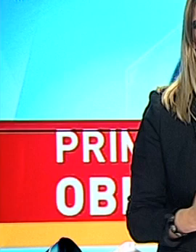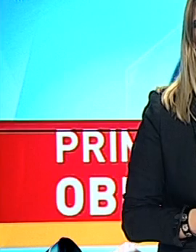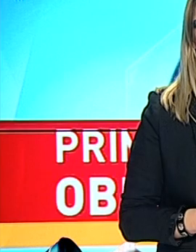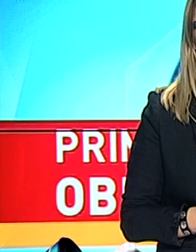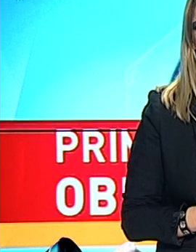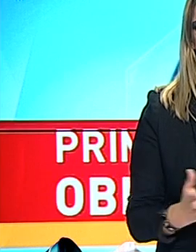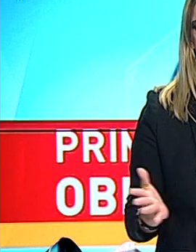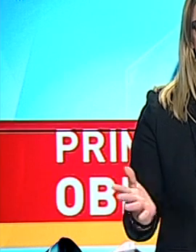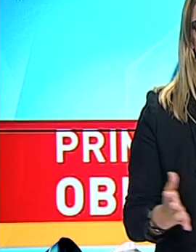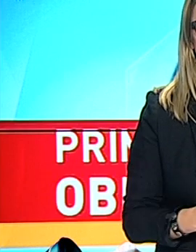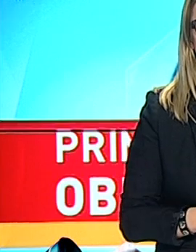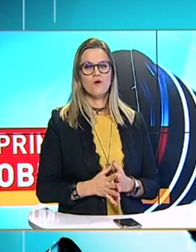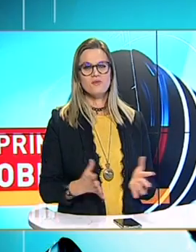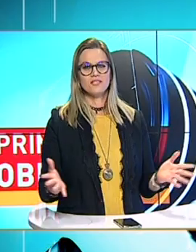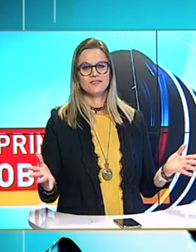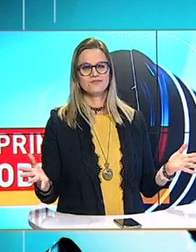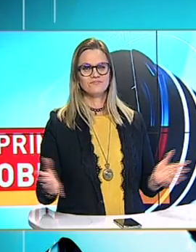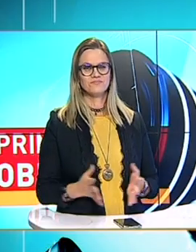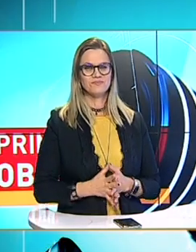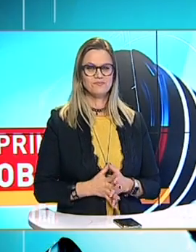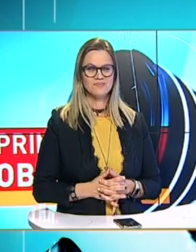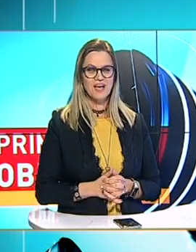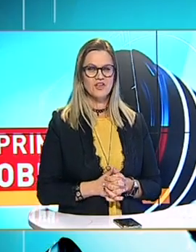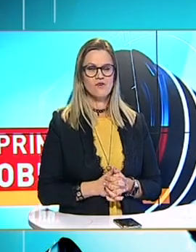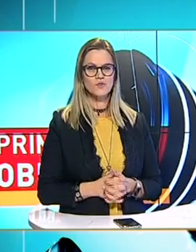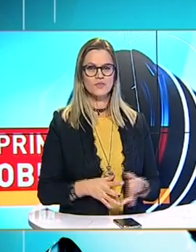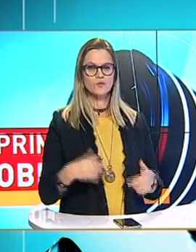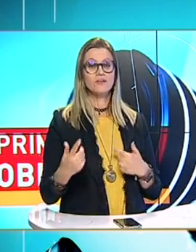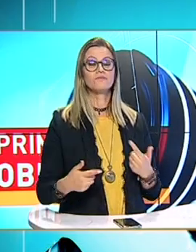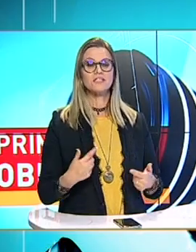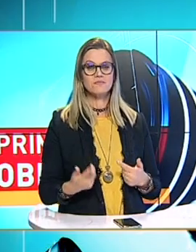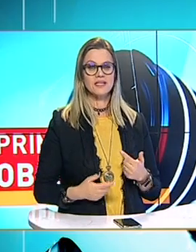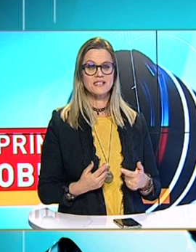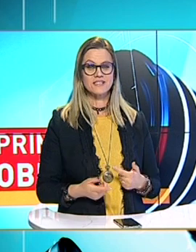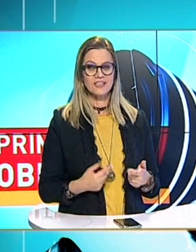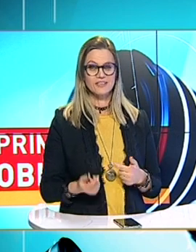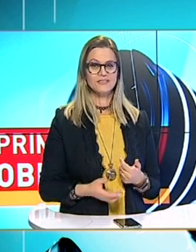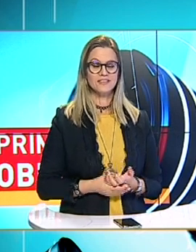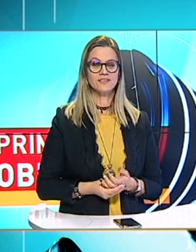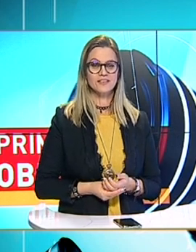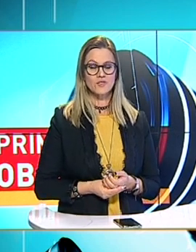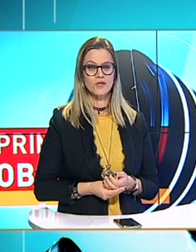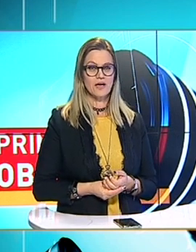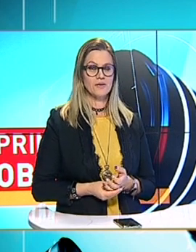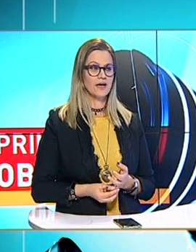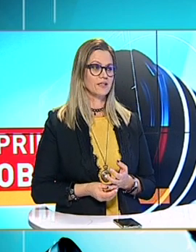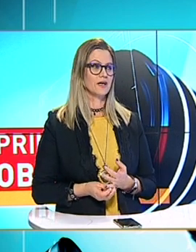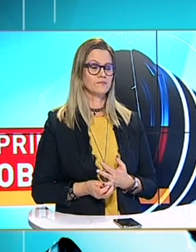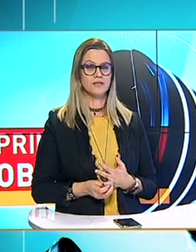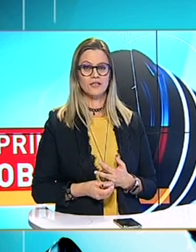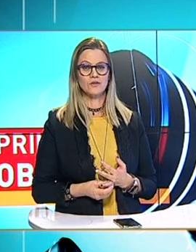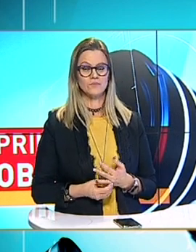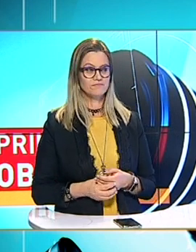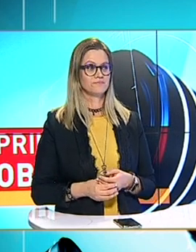uite-te că întotdeauna Firea umană așa a fost Nu ne învățăm lecțiile din istoria pe care